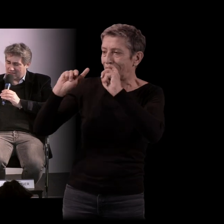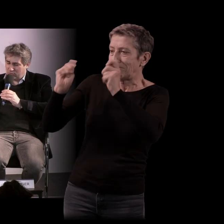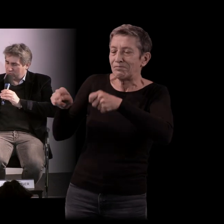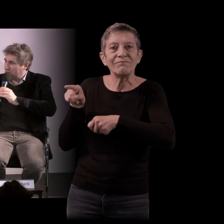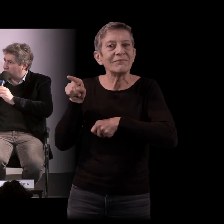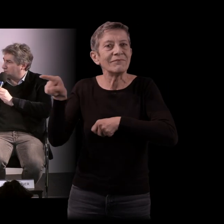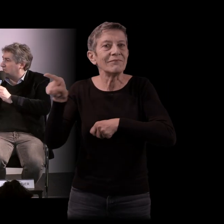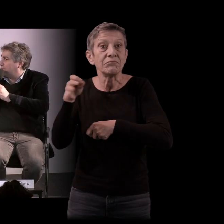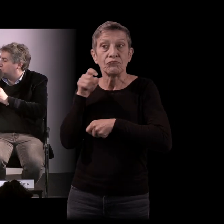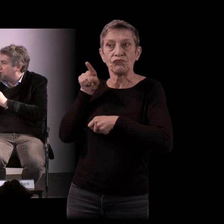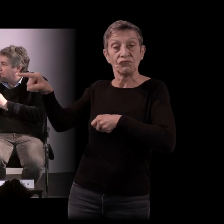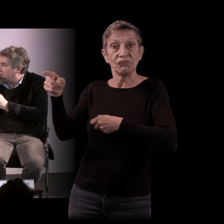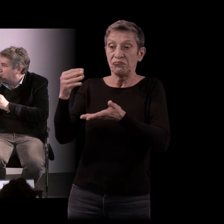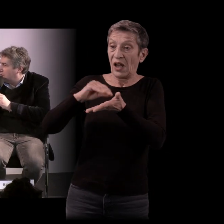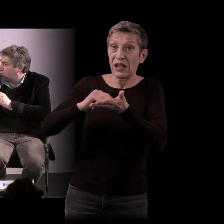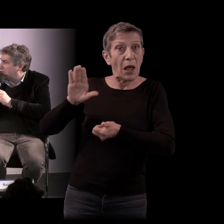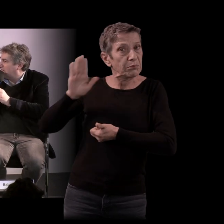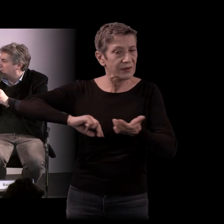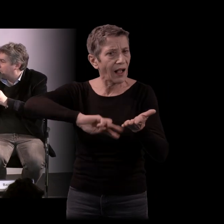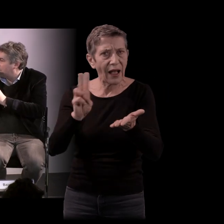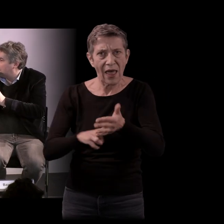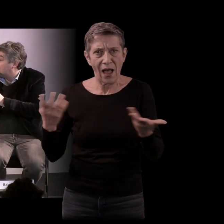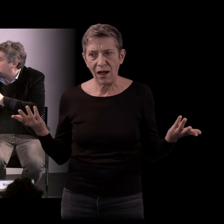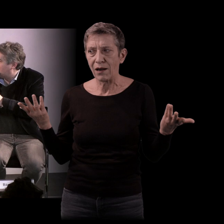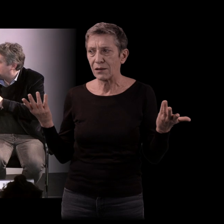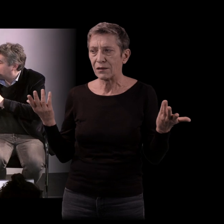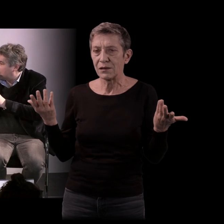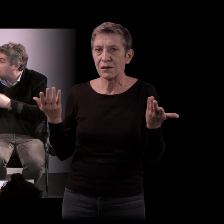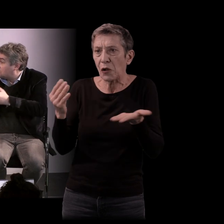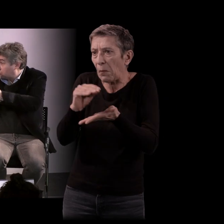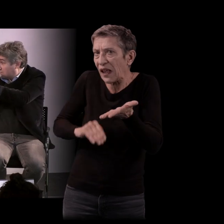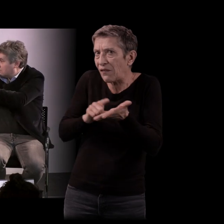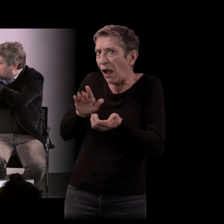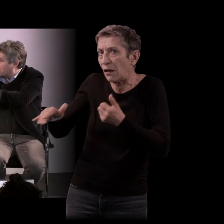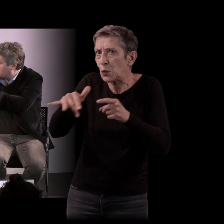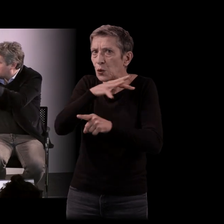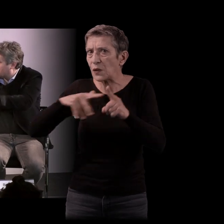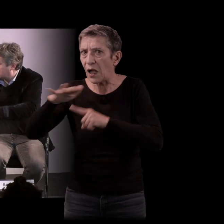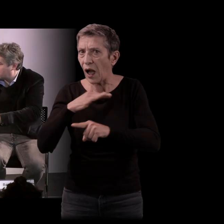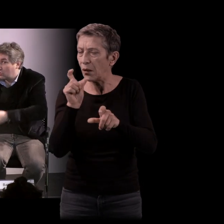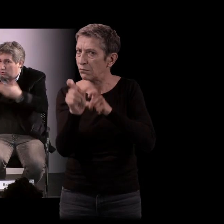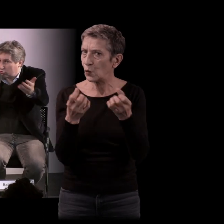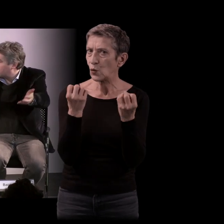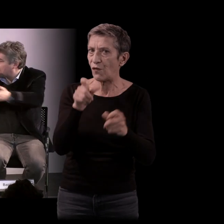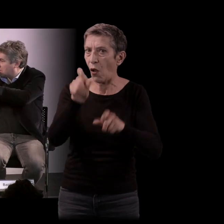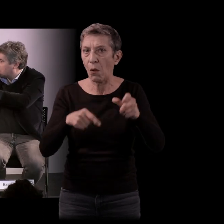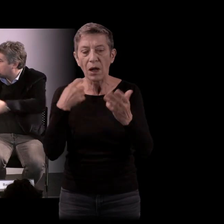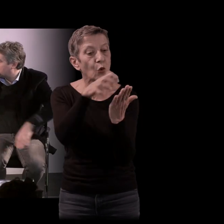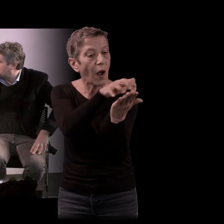volontiers en tant qu'écrivain du réel, en tant qu'écrivain social, ce sont des mots qu'on retrouve très souvent dans les articles, dans les